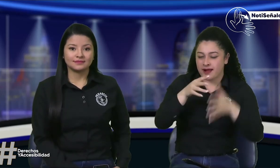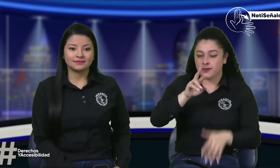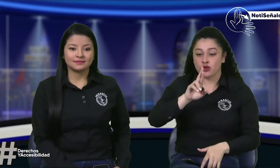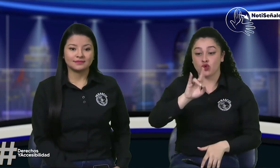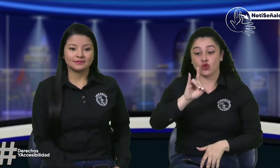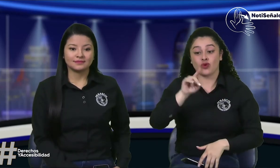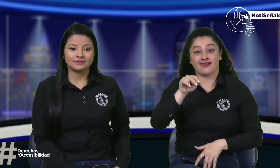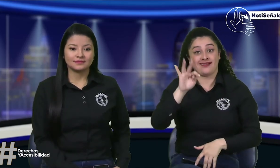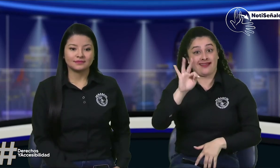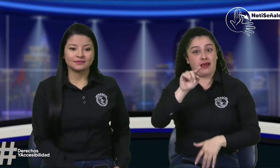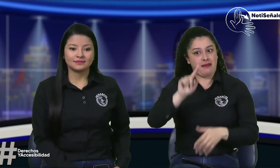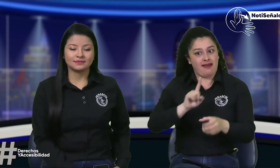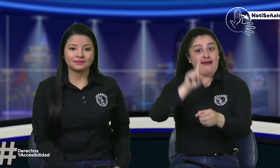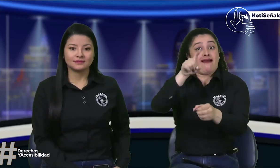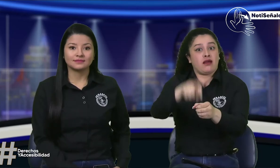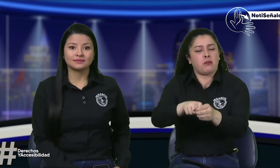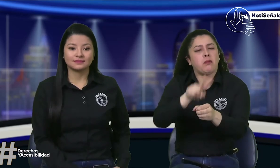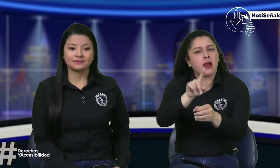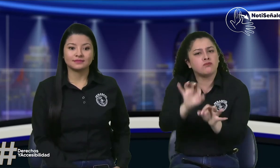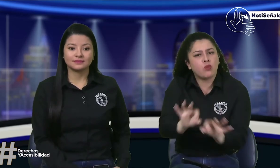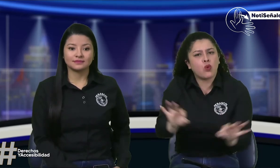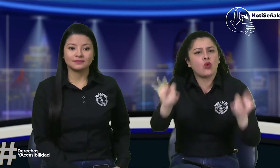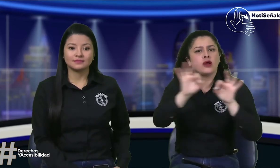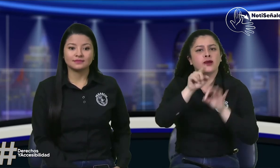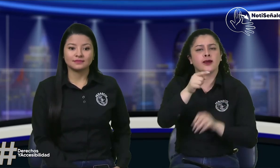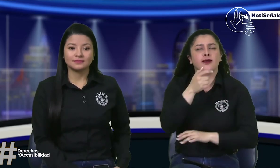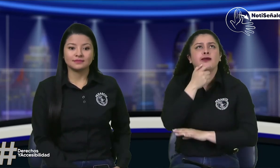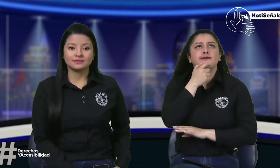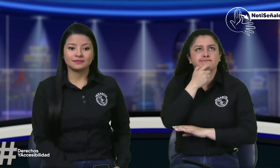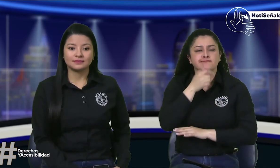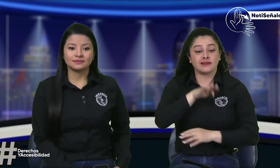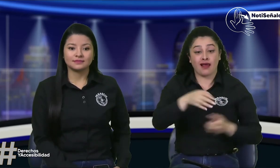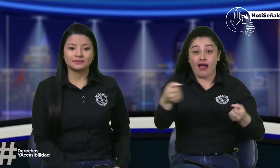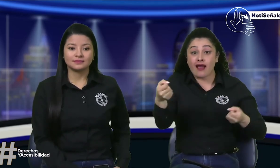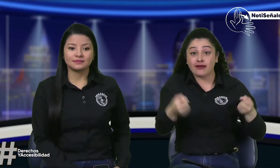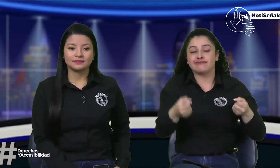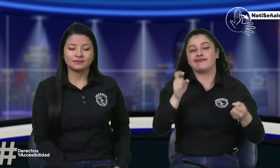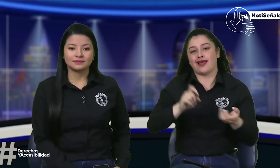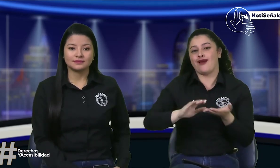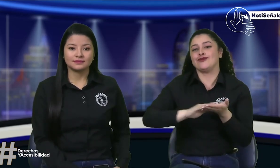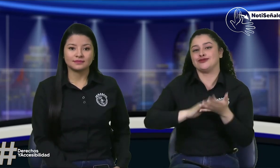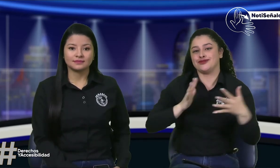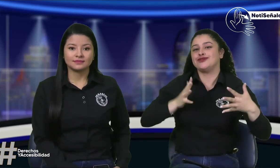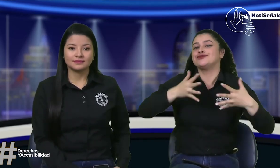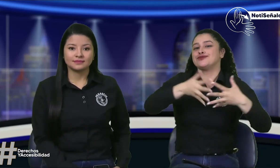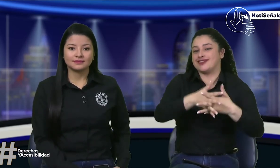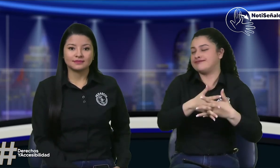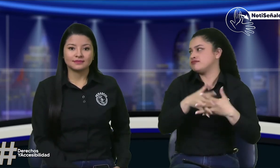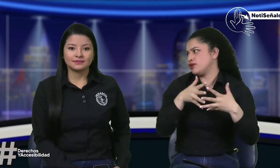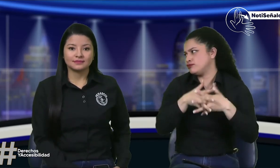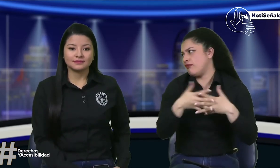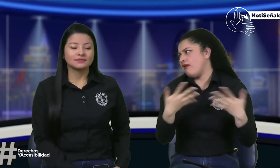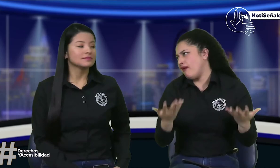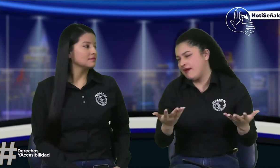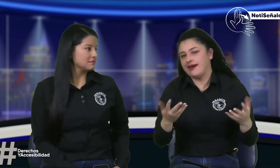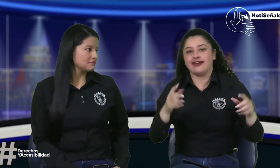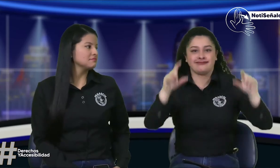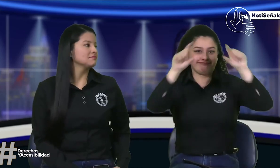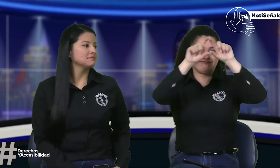conducción lo que les estoy hablando que tienen que entrar al registro es importante pues para que pues tengan también